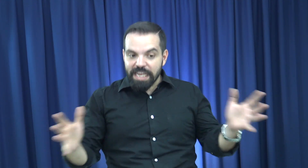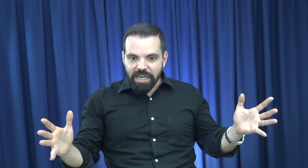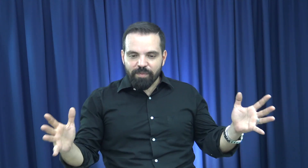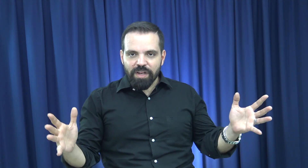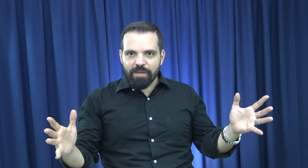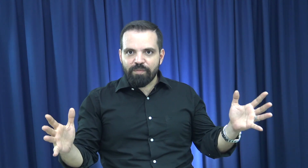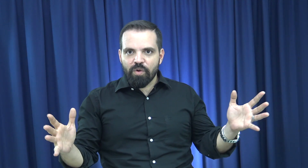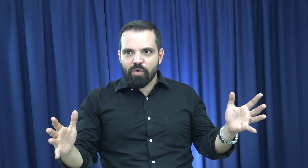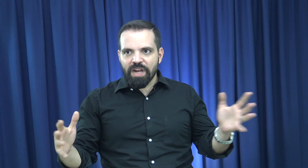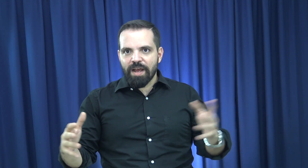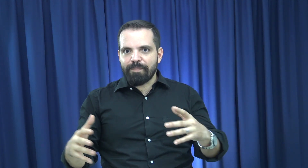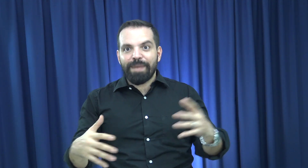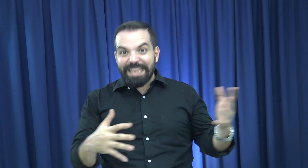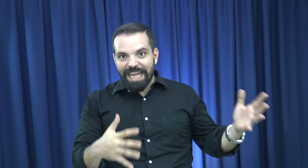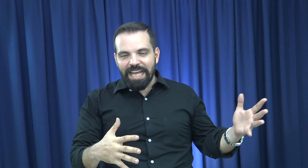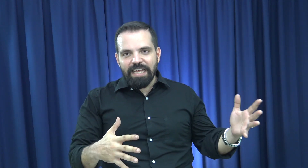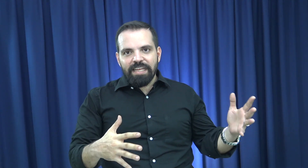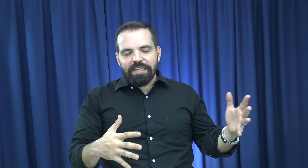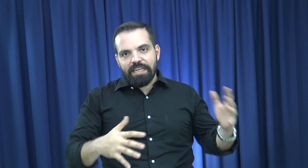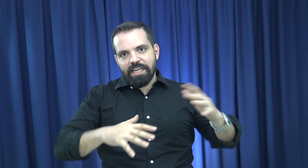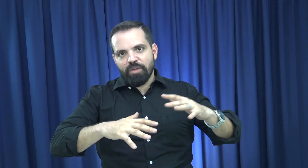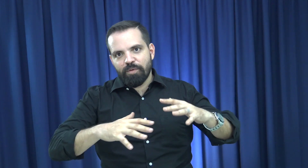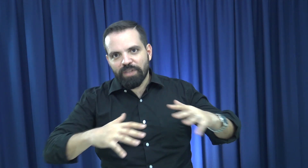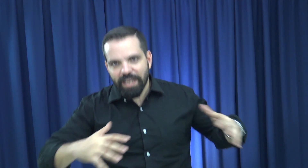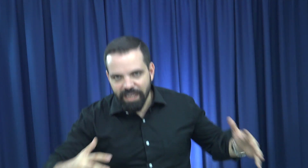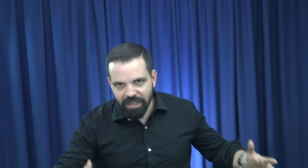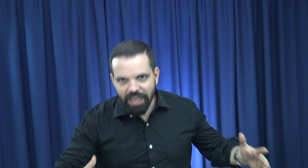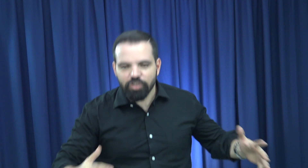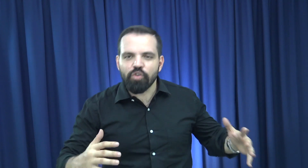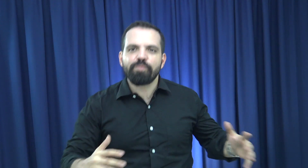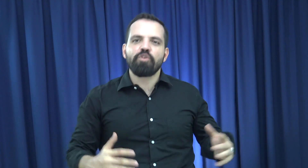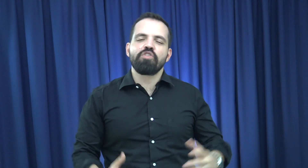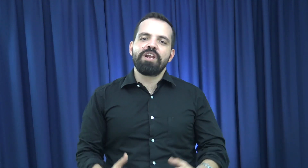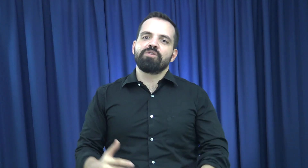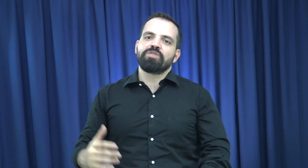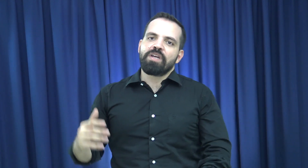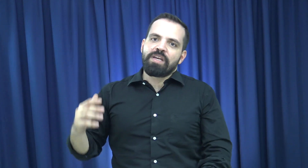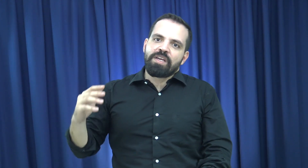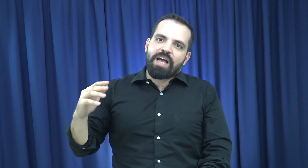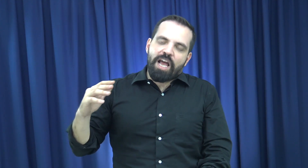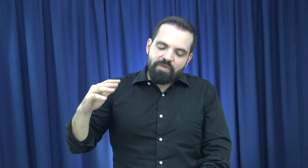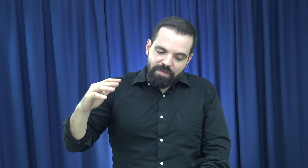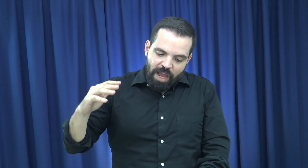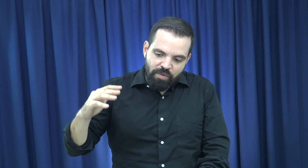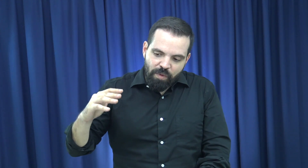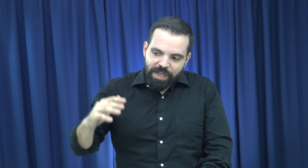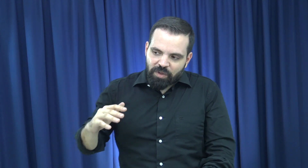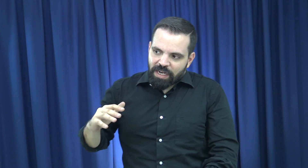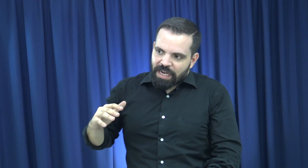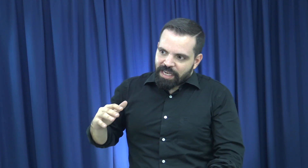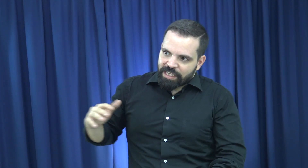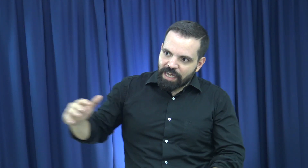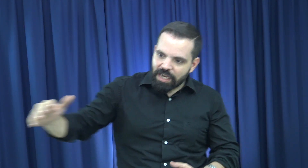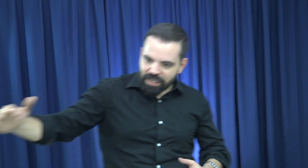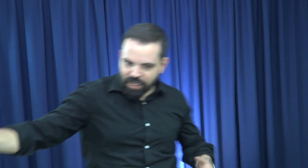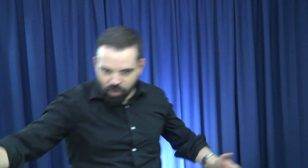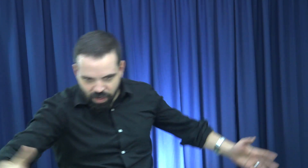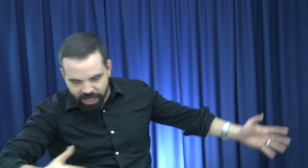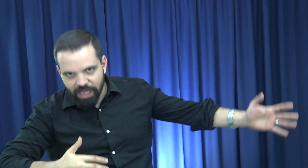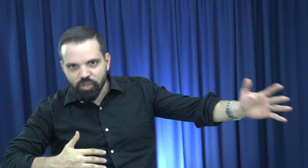gallina, por ejemplo, o una pata queriendo proteger a sus polluelos. Hay un momento que la gallinita recoge a